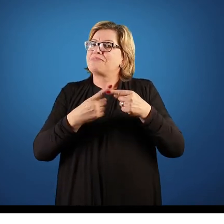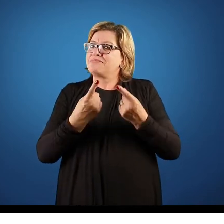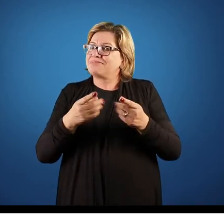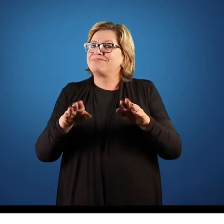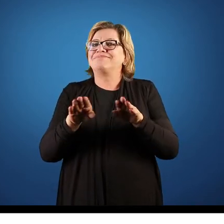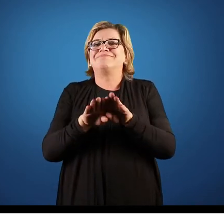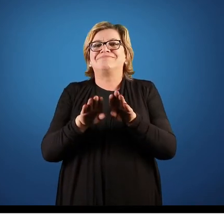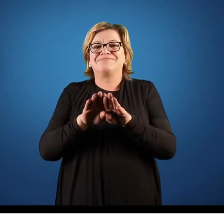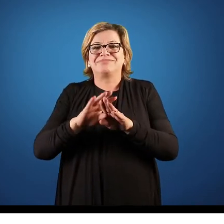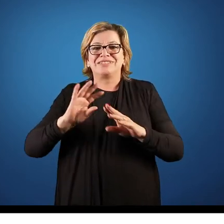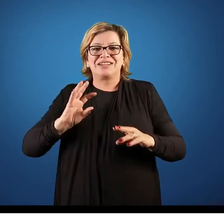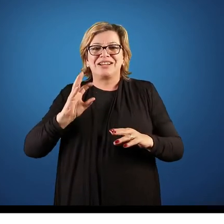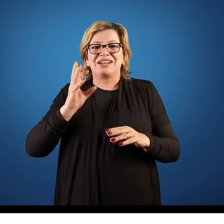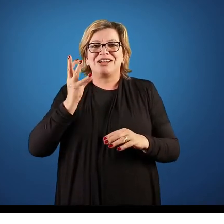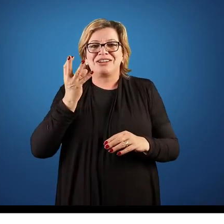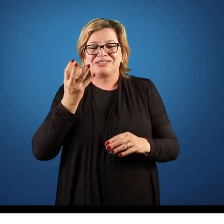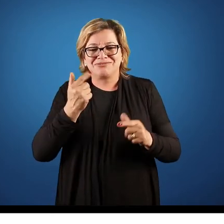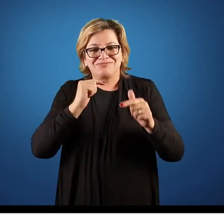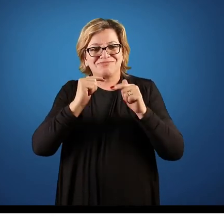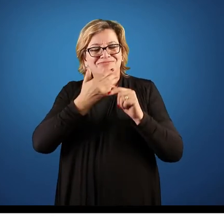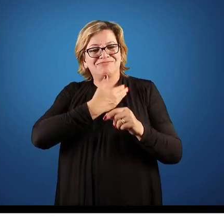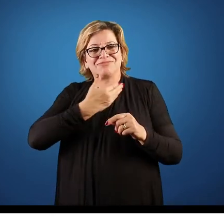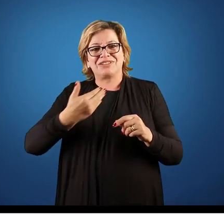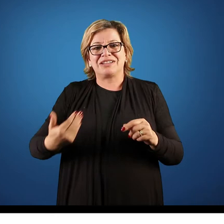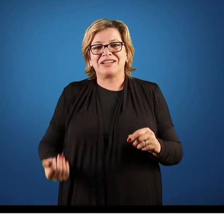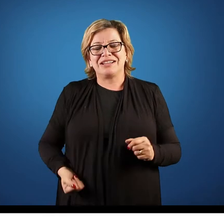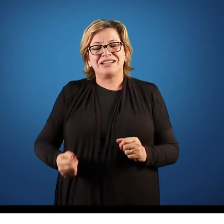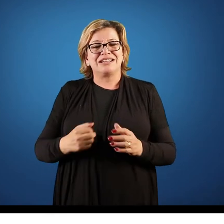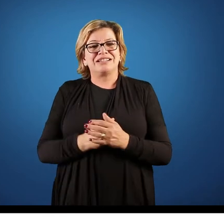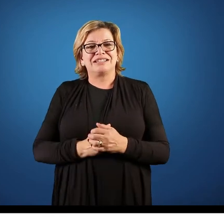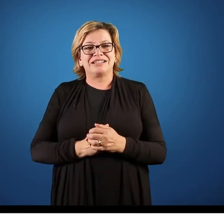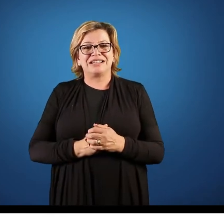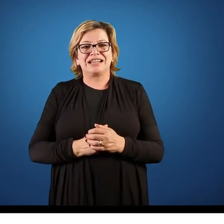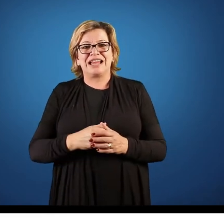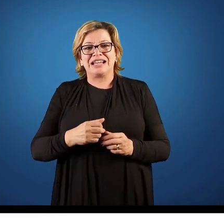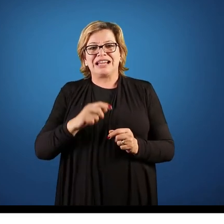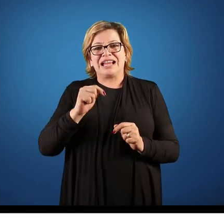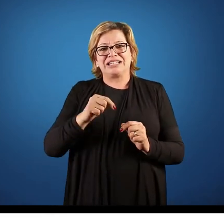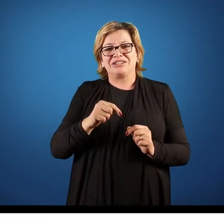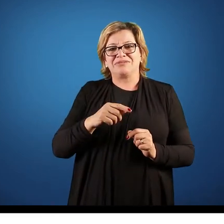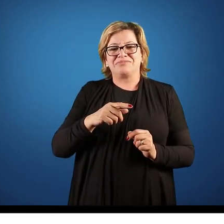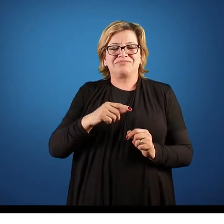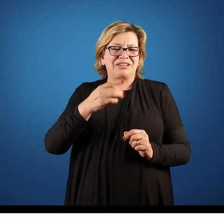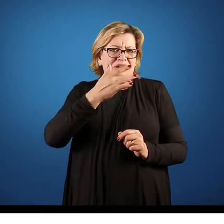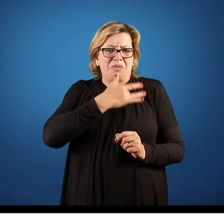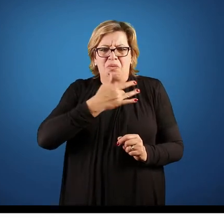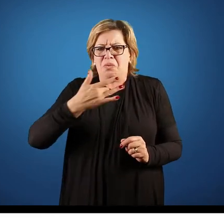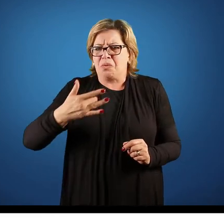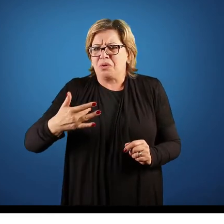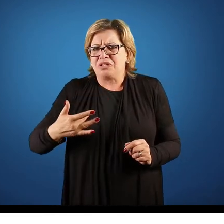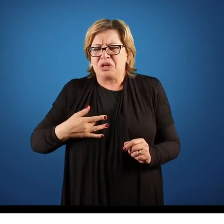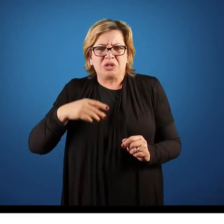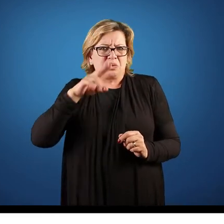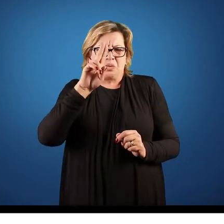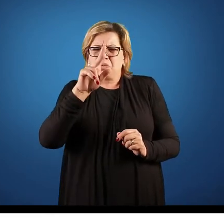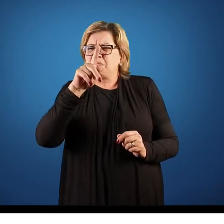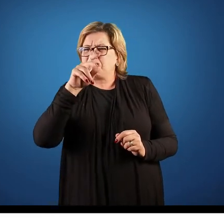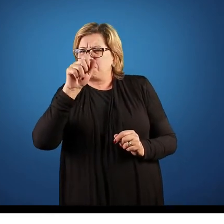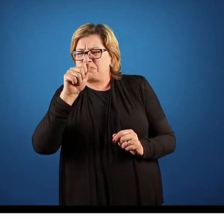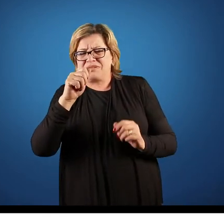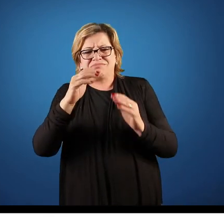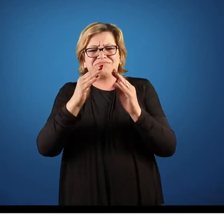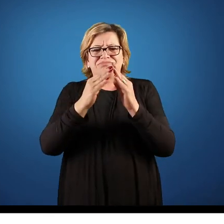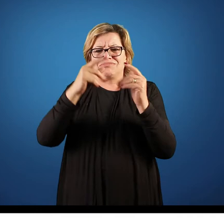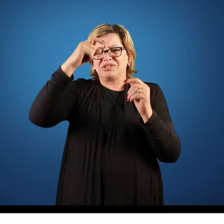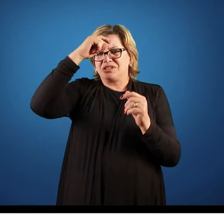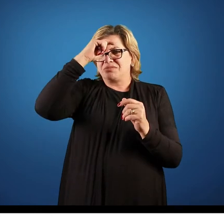bater lá na parte dos serviços públicos. Então, ah, eu tinha lá a minha estrutura lá no posto de saúde, na UPA, né, nos